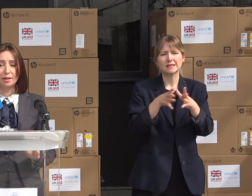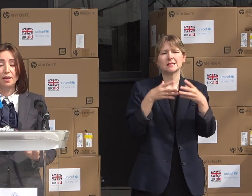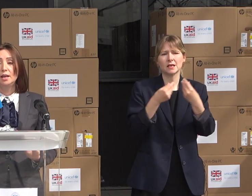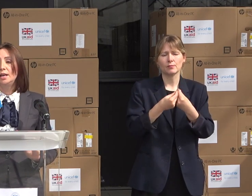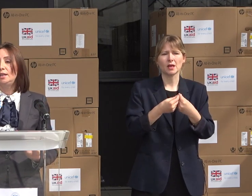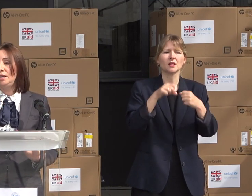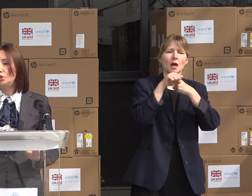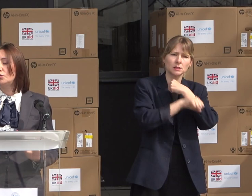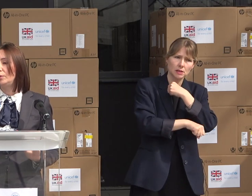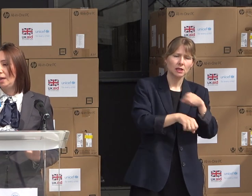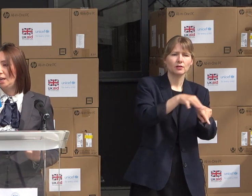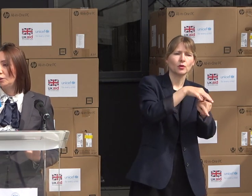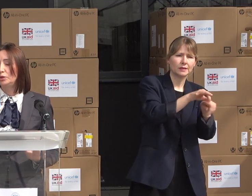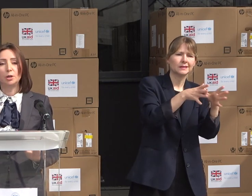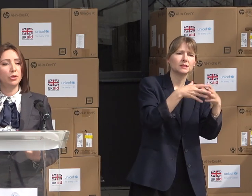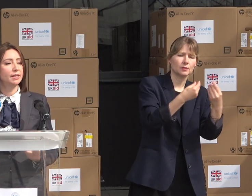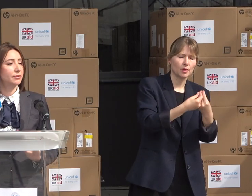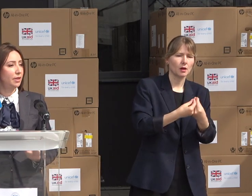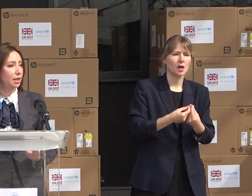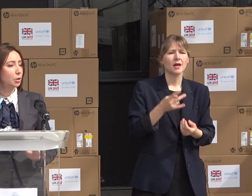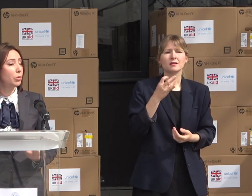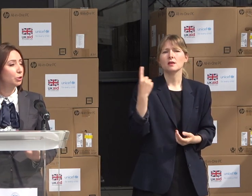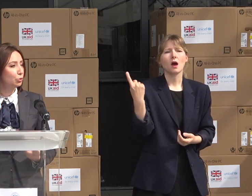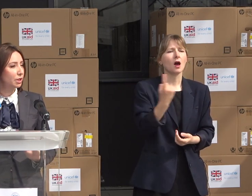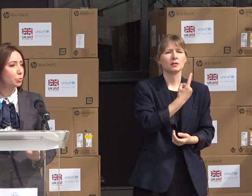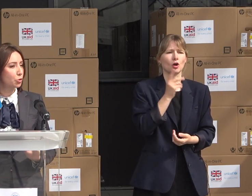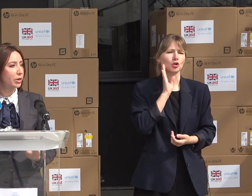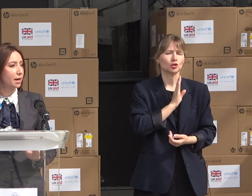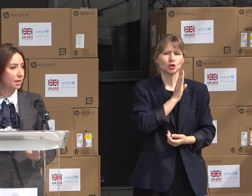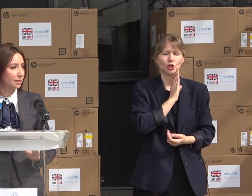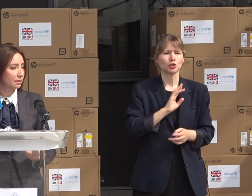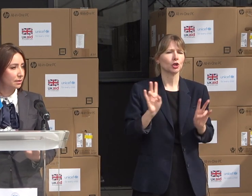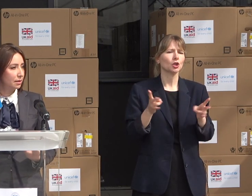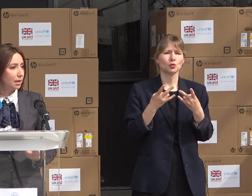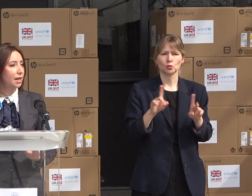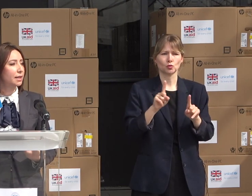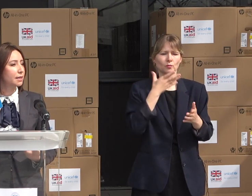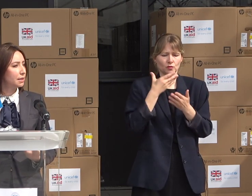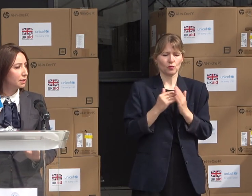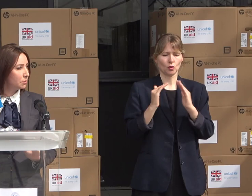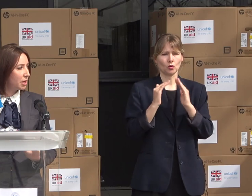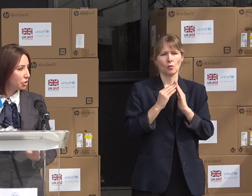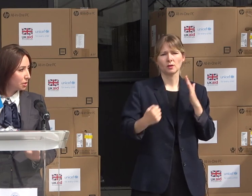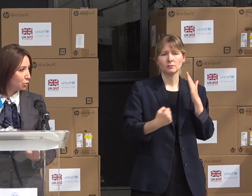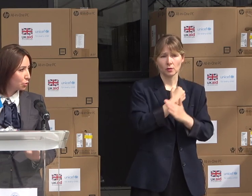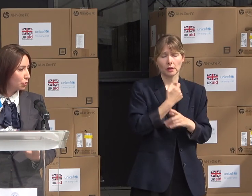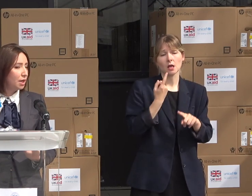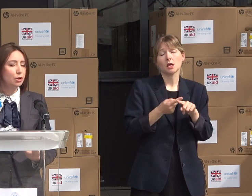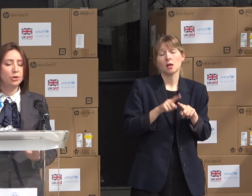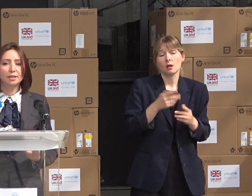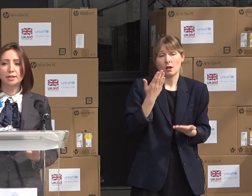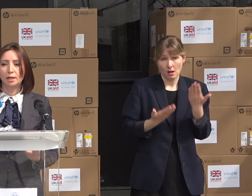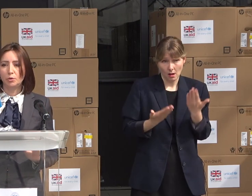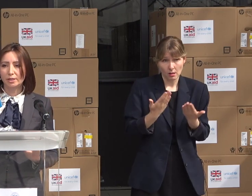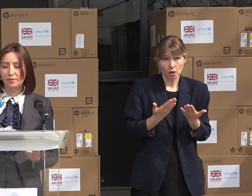sexuale. Nici o femeie nu trebuie să fie bătută în propria casă. Iar dacă se întâmplă acest lucru,